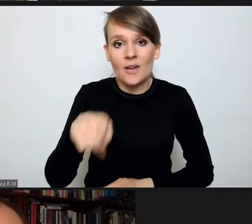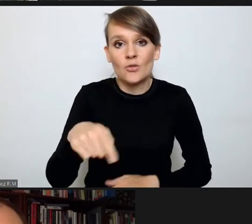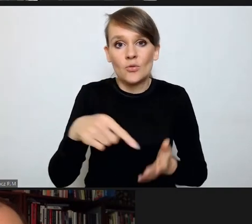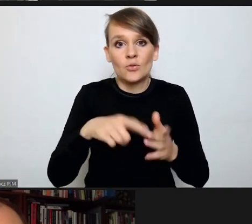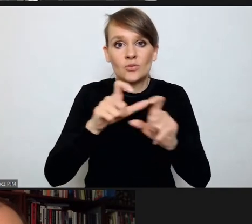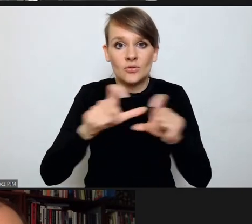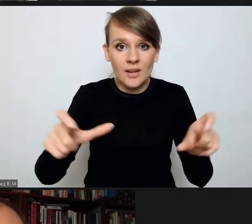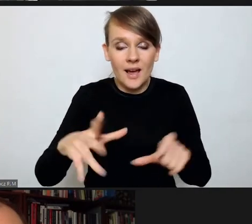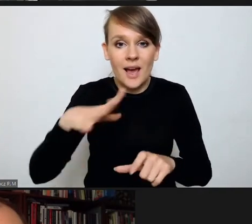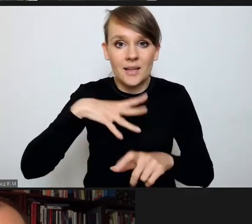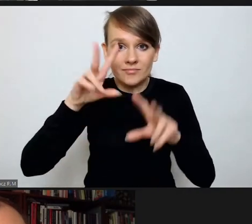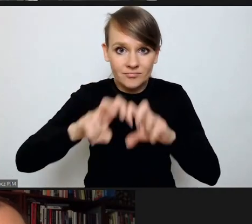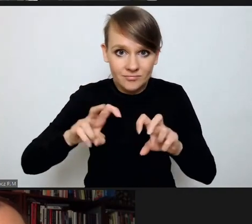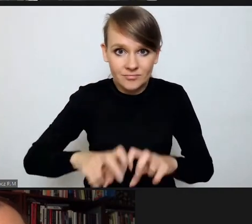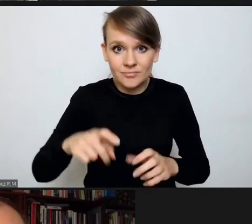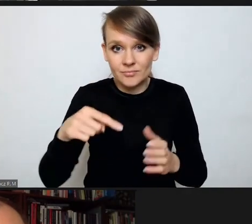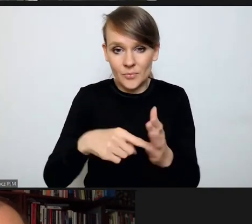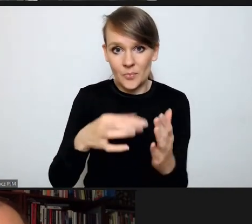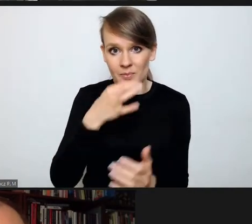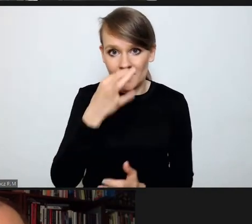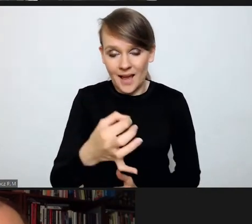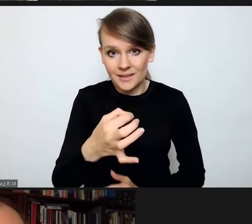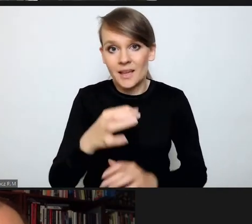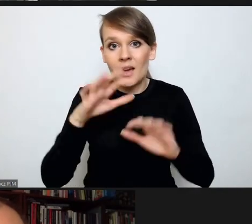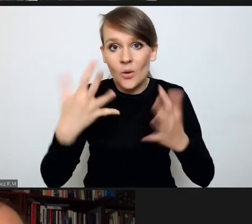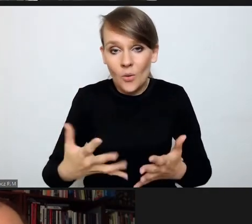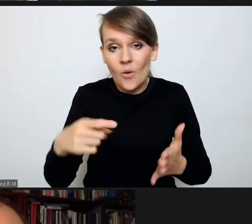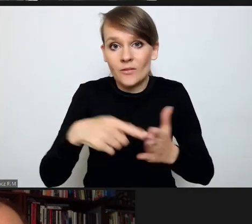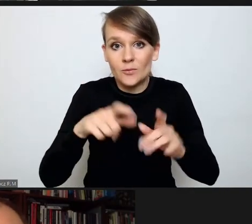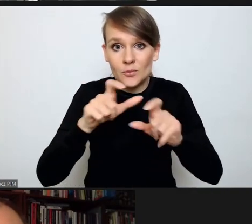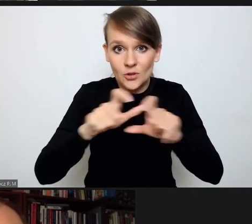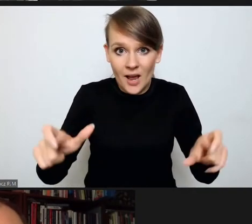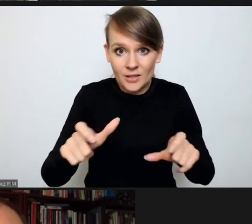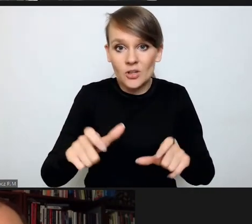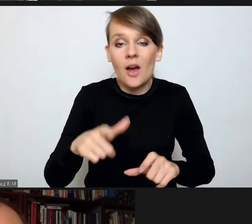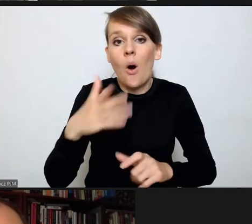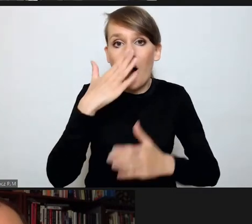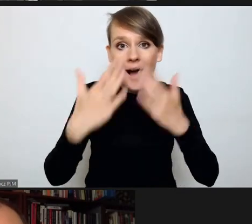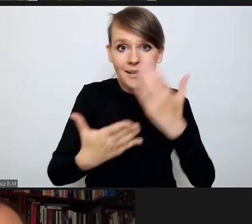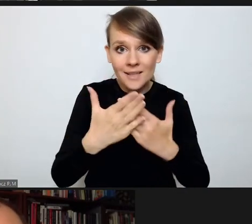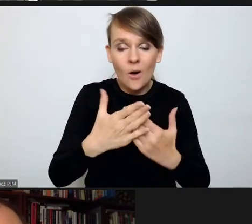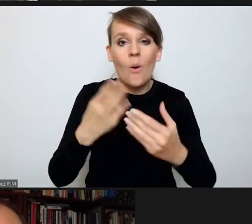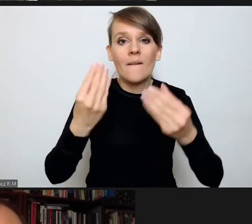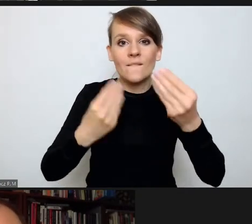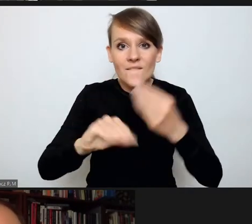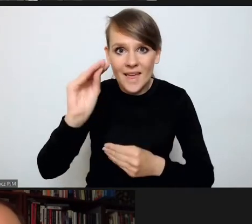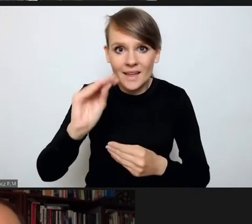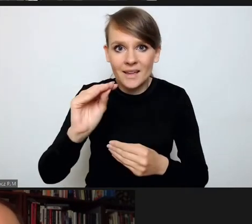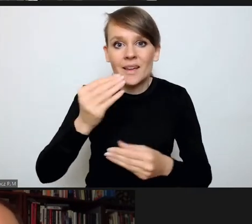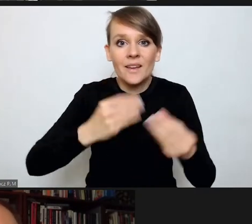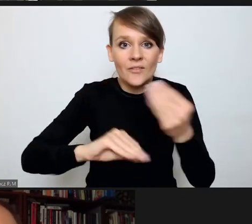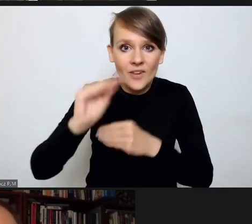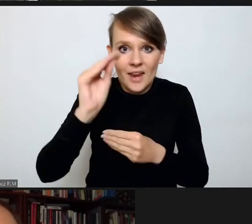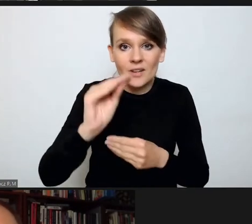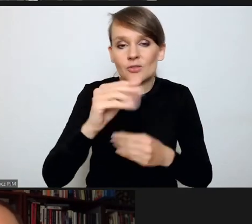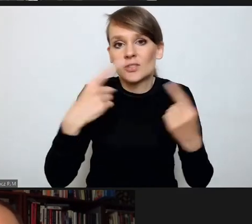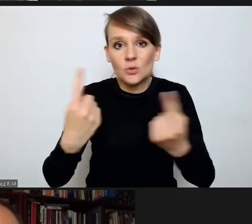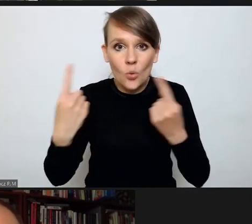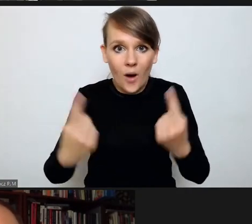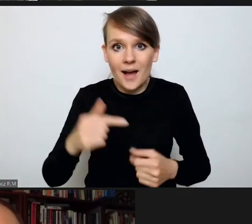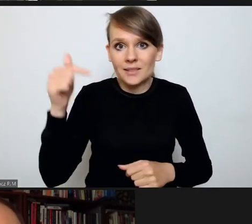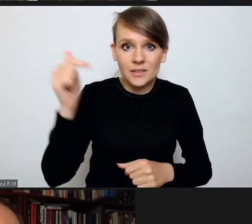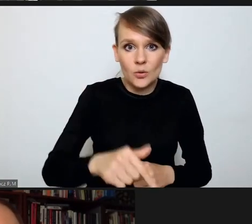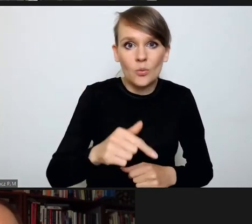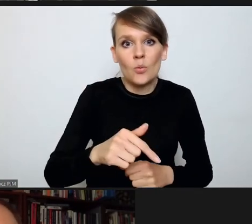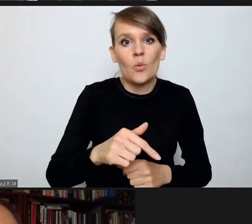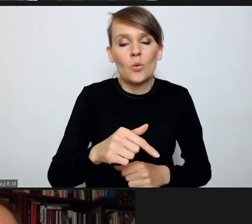rozstrzyga to pytanie. Po prostu w momencie, kiedy okazało się, że w coraz większej ilości sytuacji trzeba sięgać